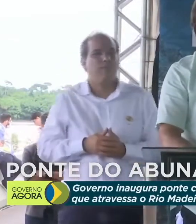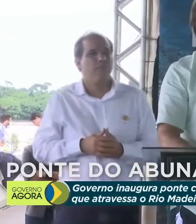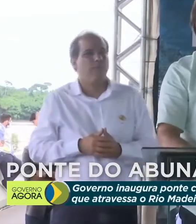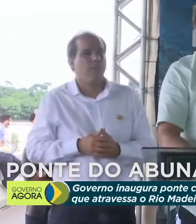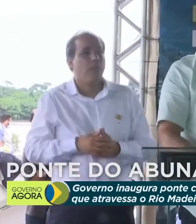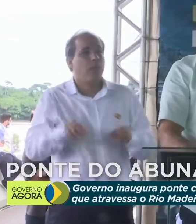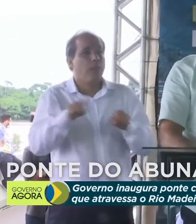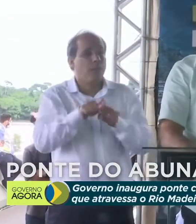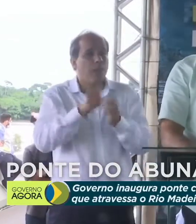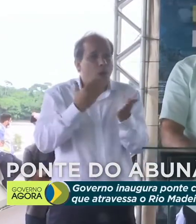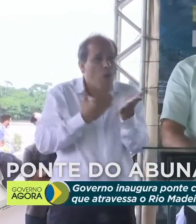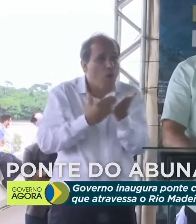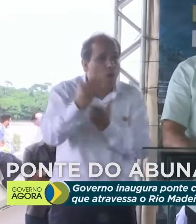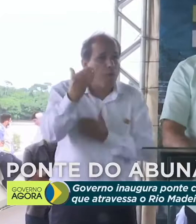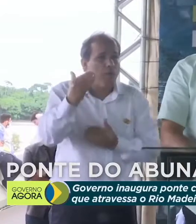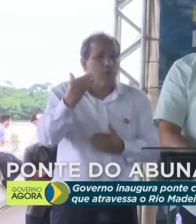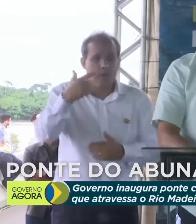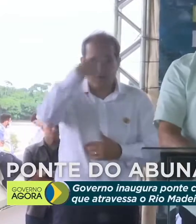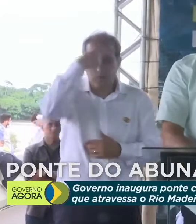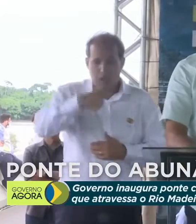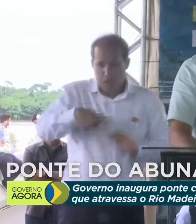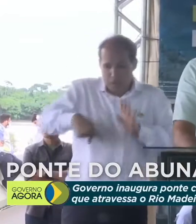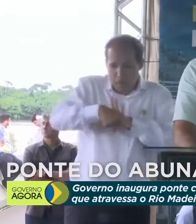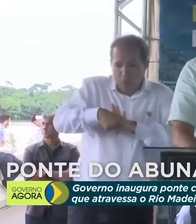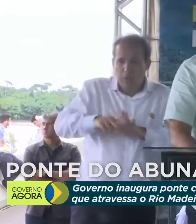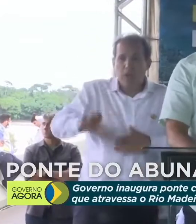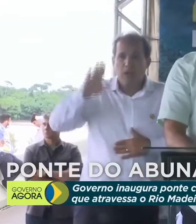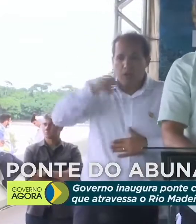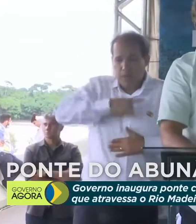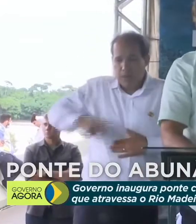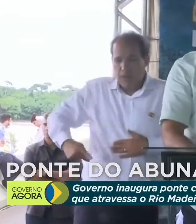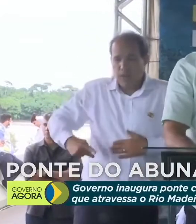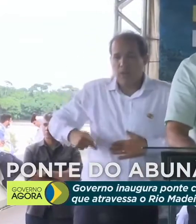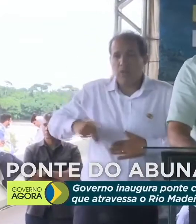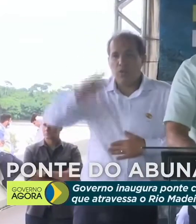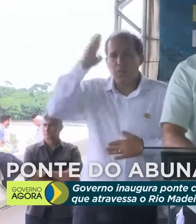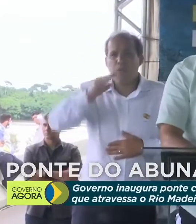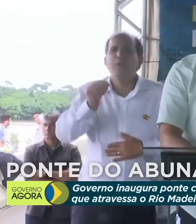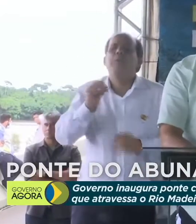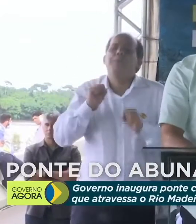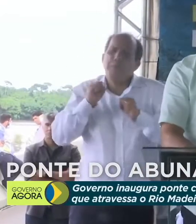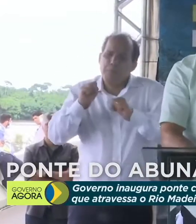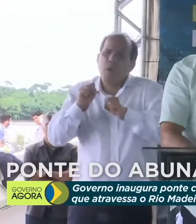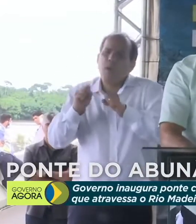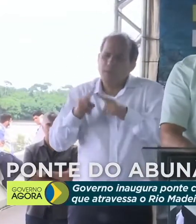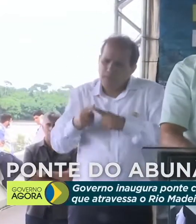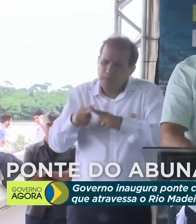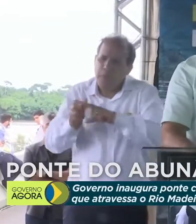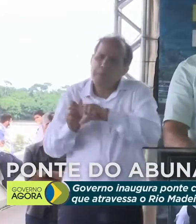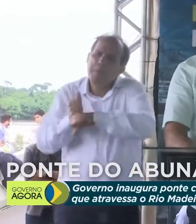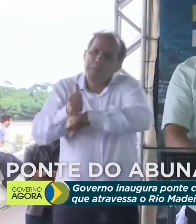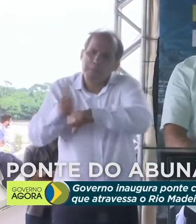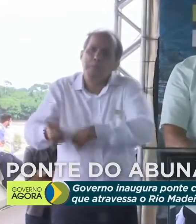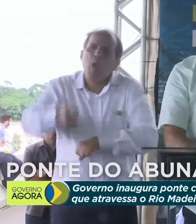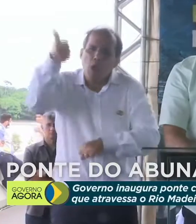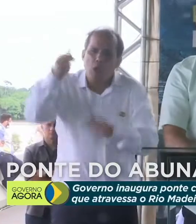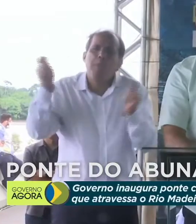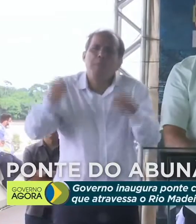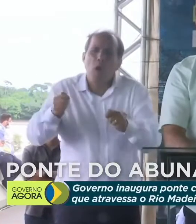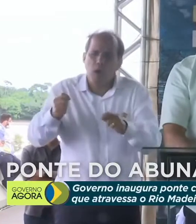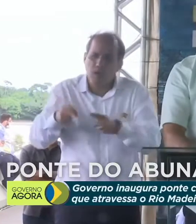A começar do cargo de presidente da República. Pode melhorar. Tudo pode melhorar.